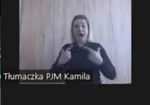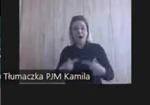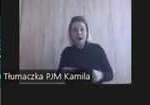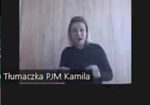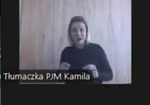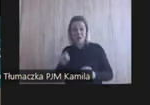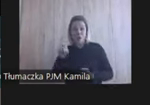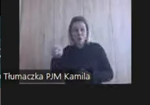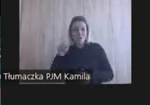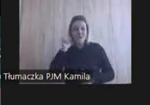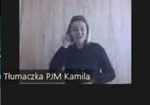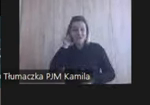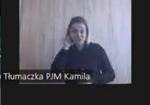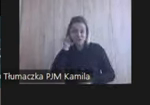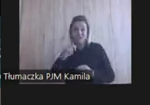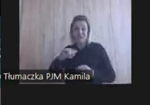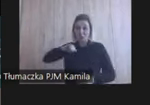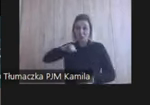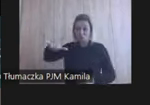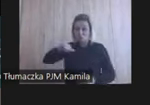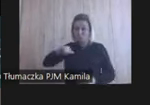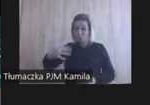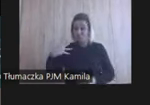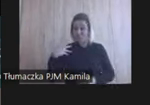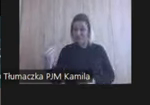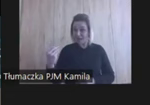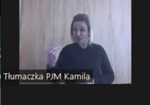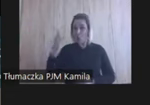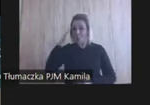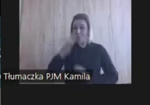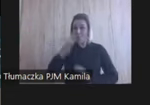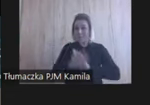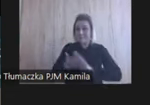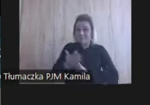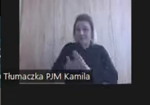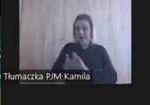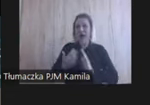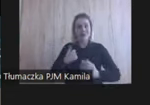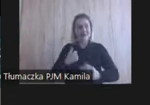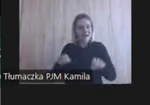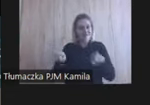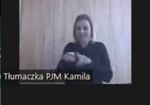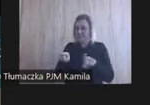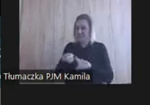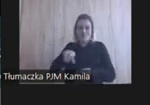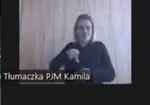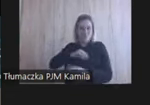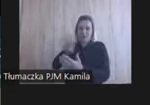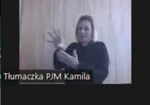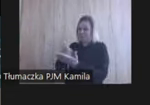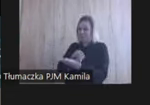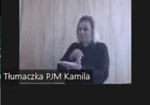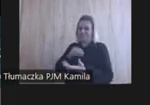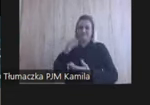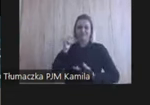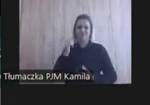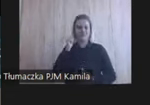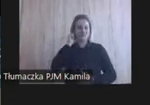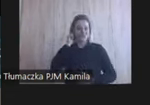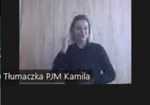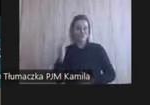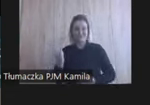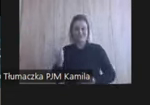ta dziewczynka jest w moim wieku i ona to miga. Czyli ja też mogę być tak, jak ta dziewczynka. Nie? I ten